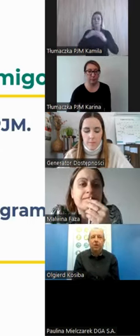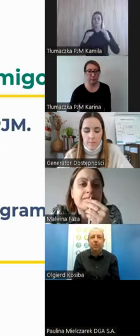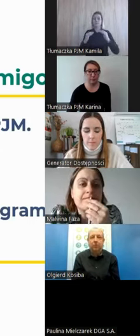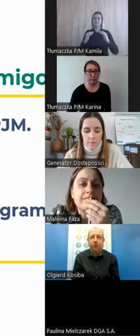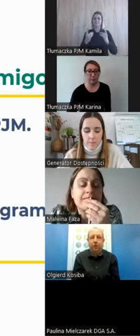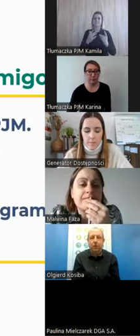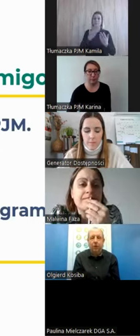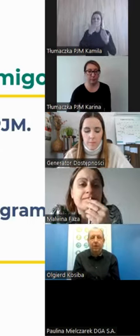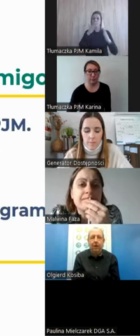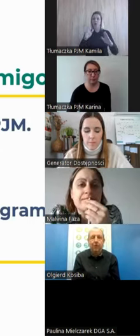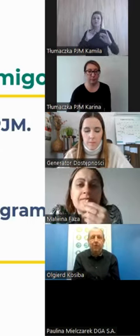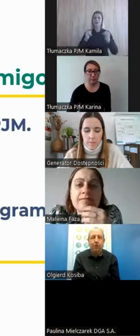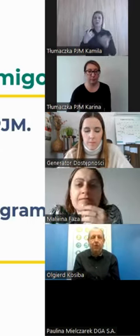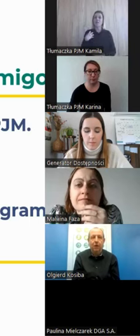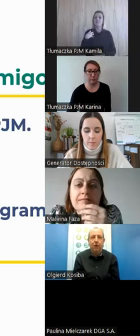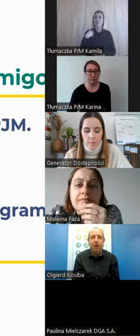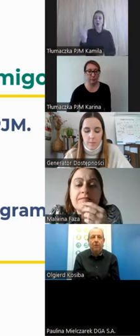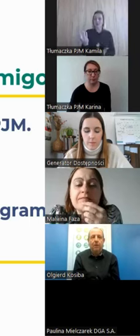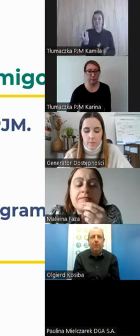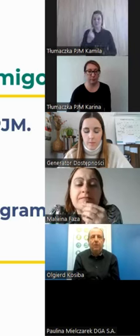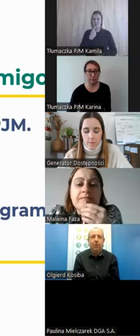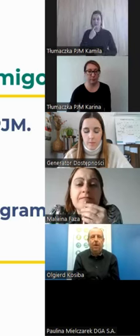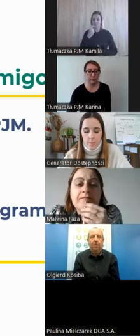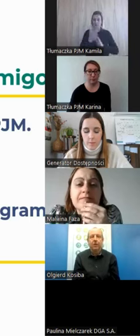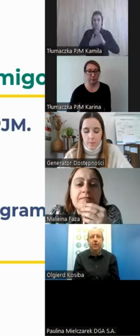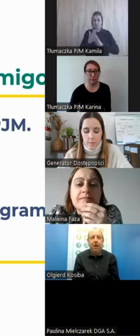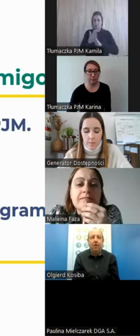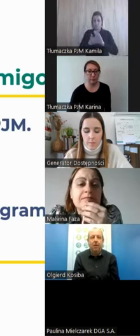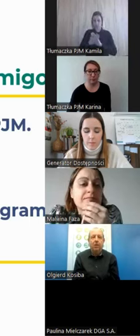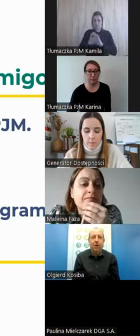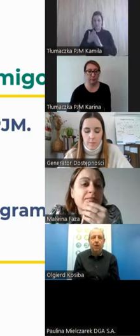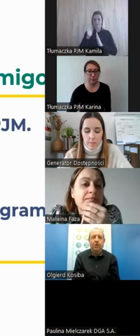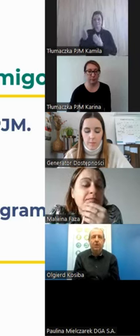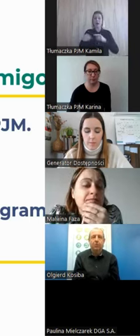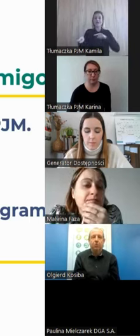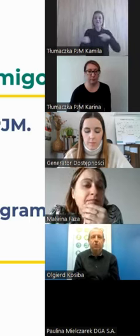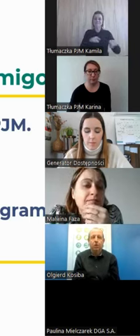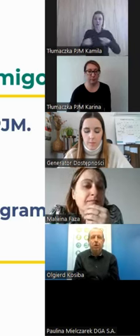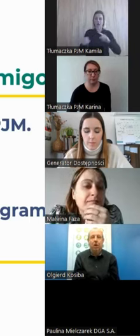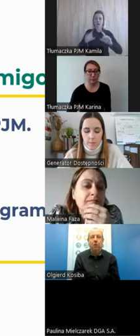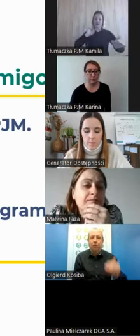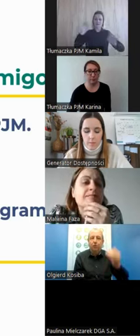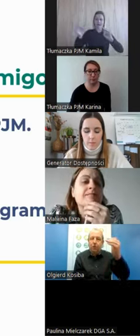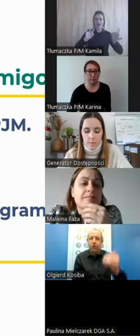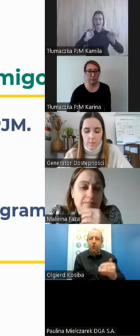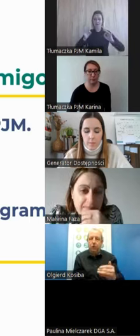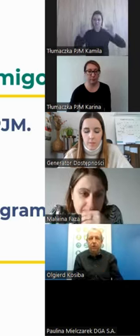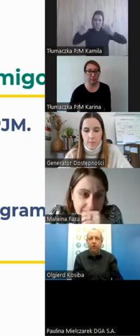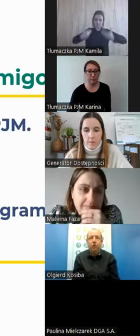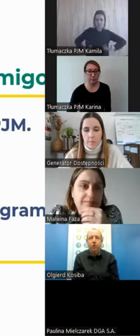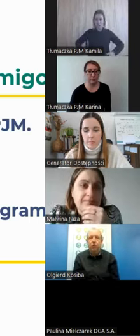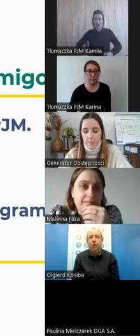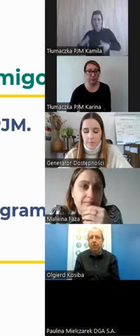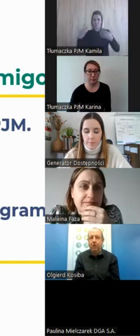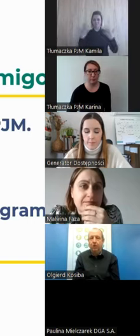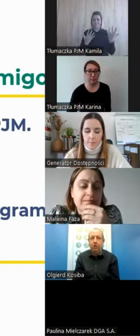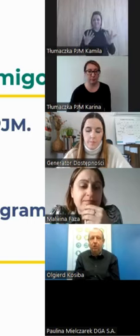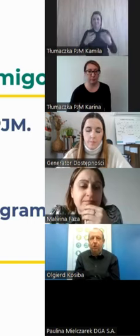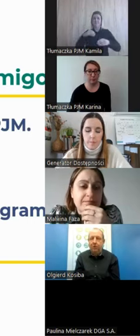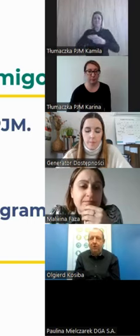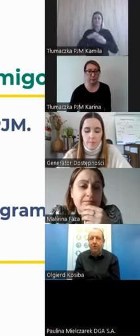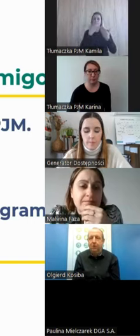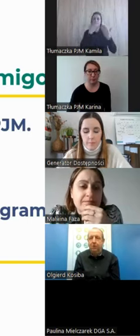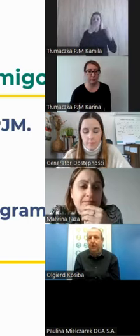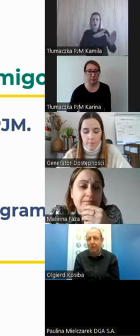jest bogactwo polskiego języka migowego, bo ma znaki, gesty, położenie ciała. No wszystko to, co widzicie tutaj, nie będę